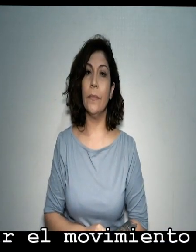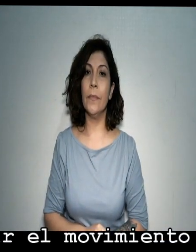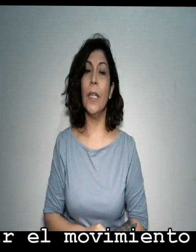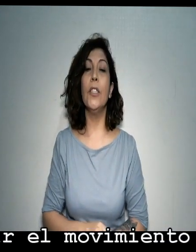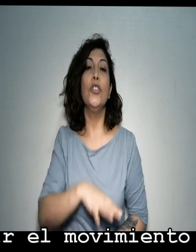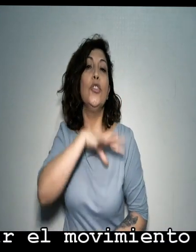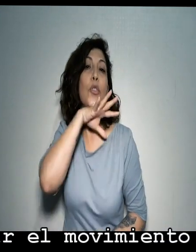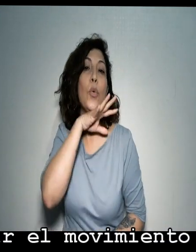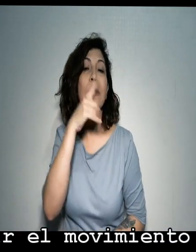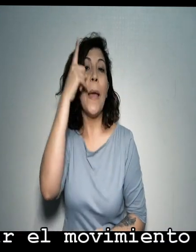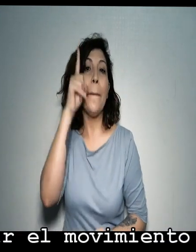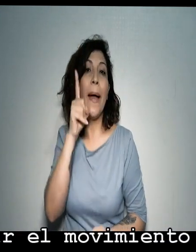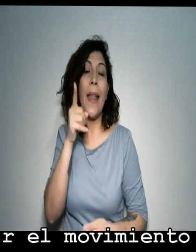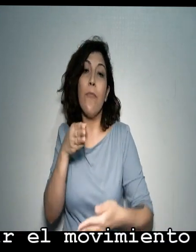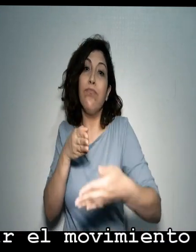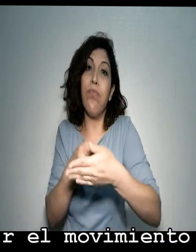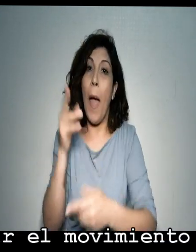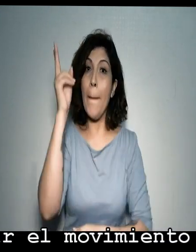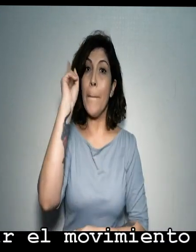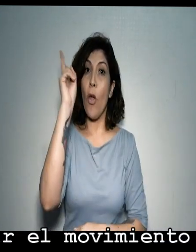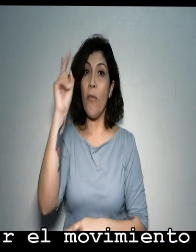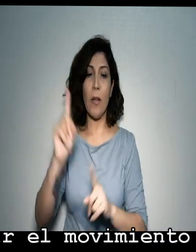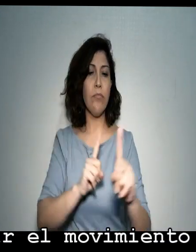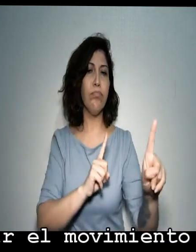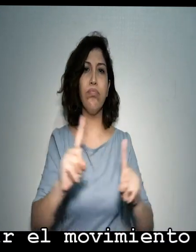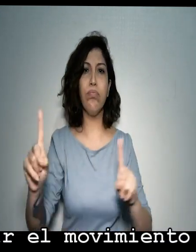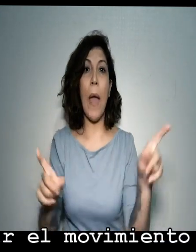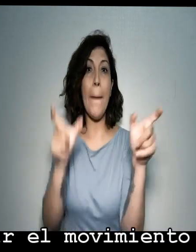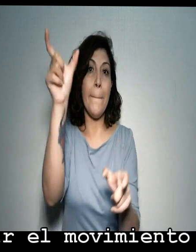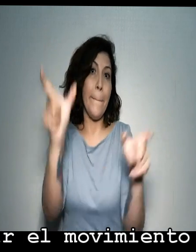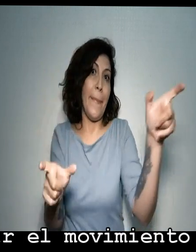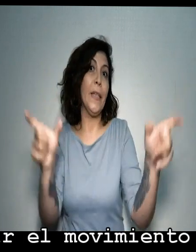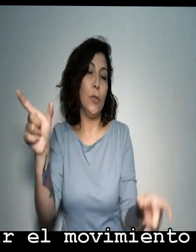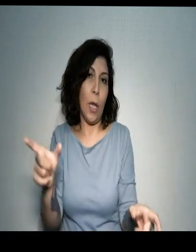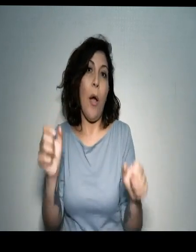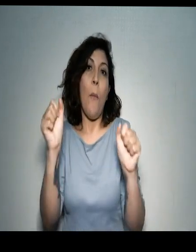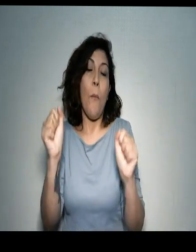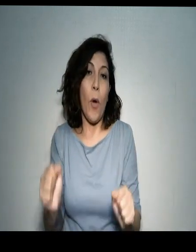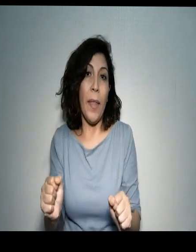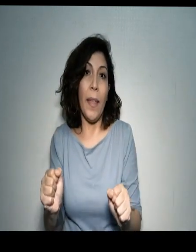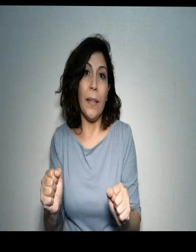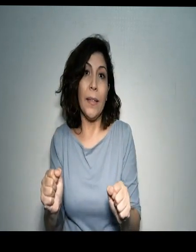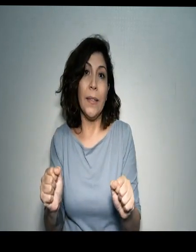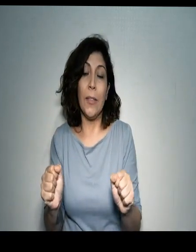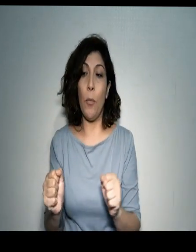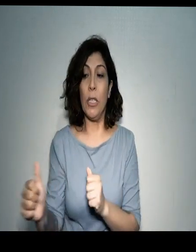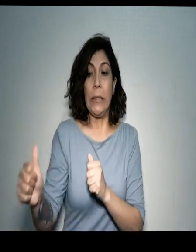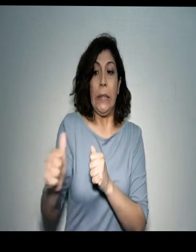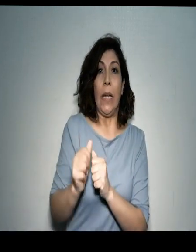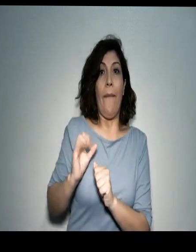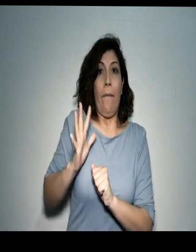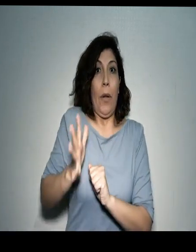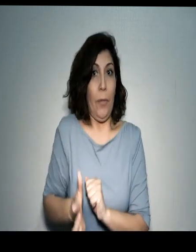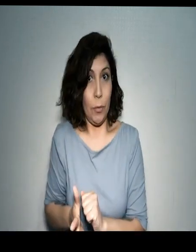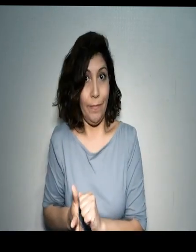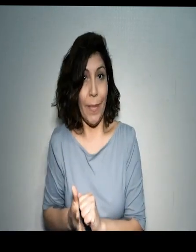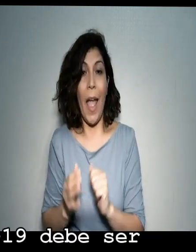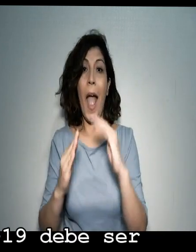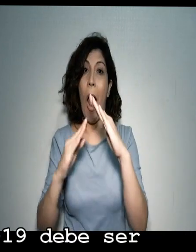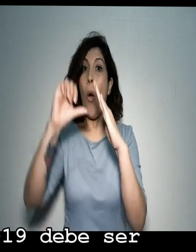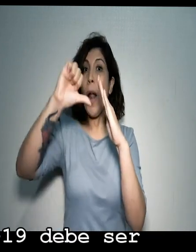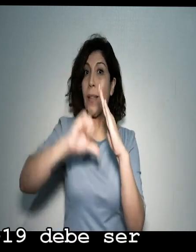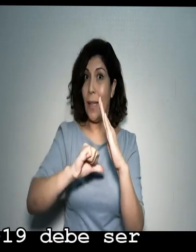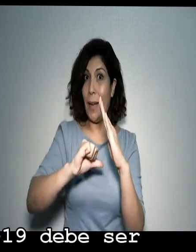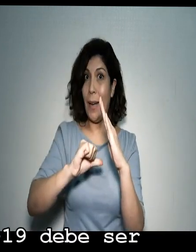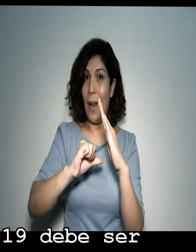Se utiliza para restringir el movimiento de grupos o comunidades que puedan haber estado expuestas al virus. En el caso